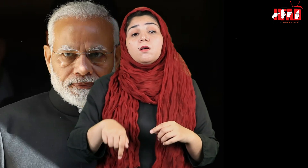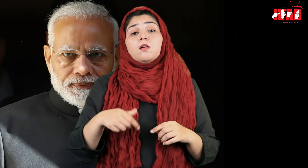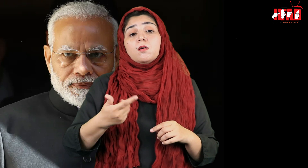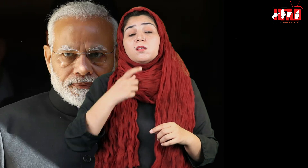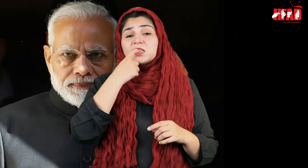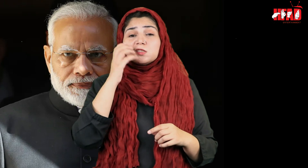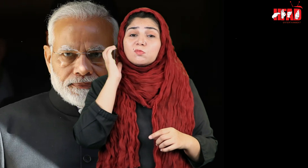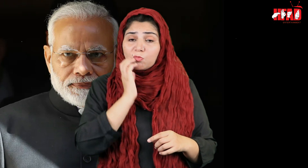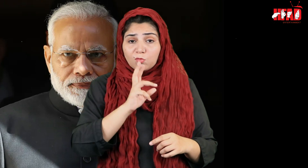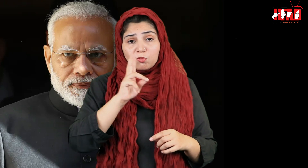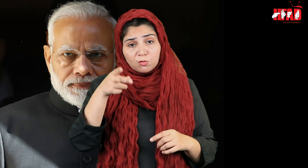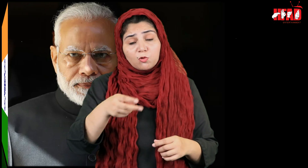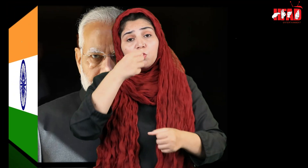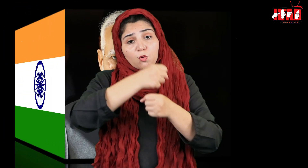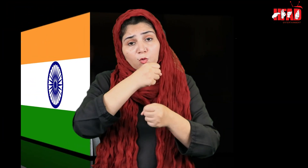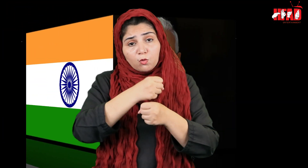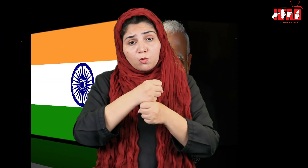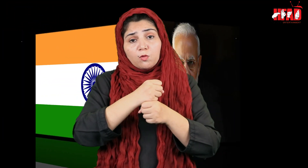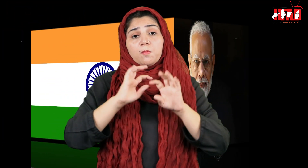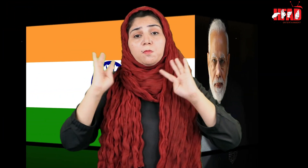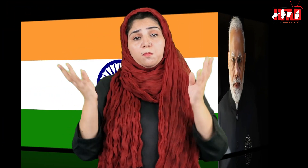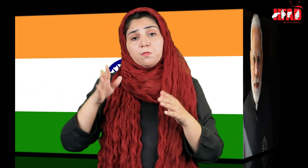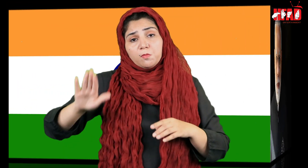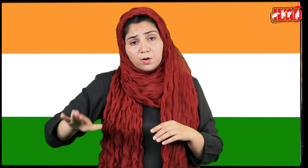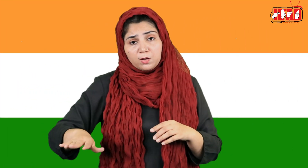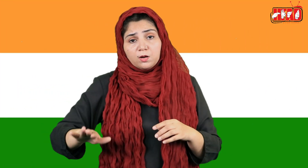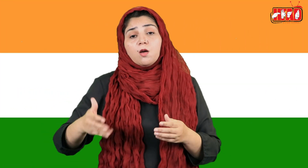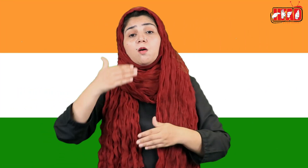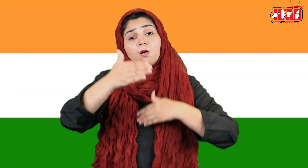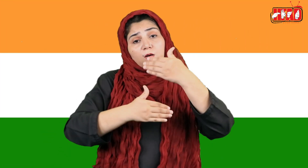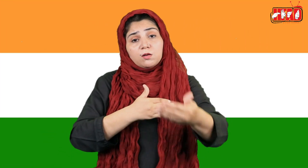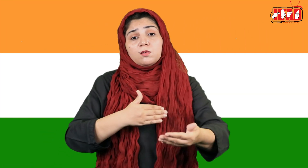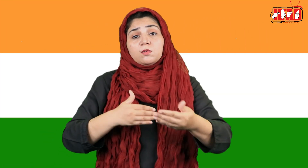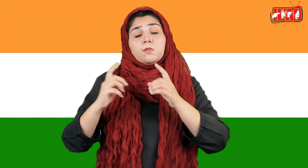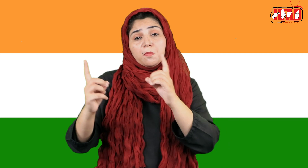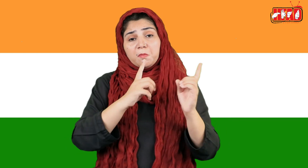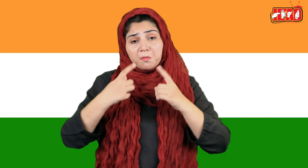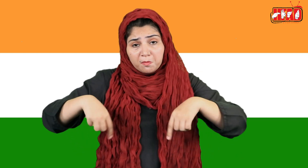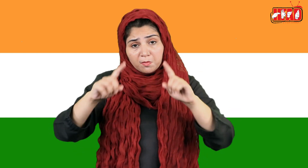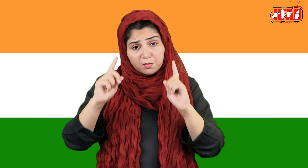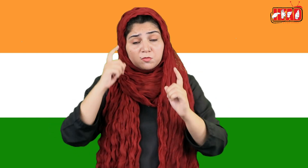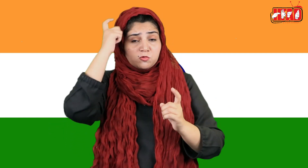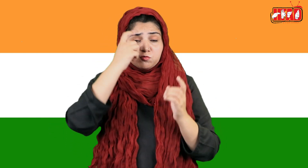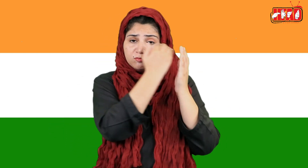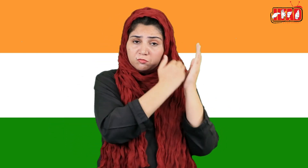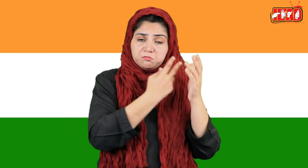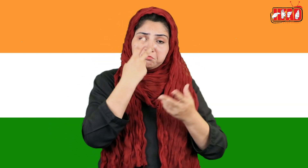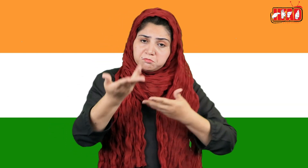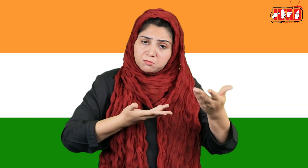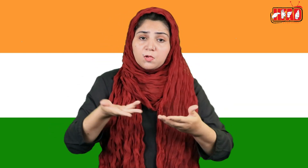موڈی حکومت پارلیمنٹ کے آئندہ سیشن میں تجویز سامنے لائے گی اور بھارتی آئین میں انڈیا کا نام ریپابلک آف